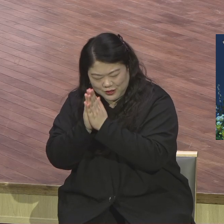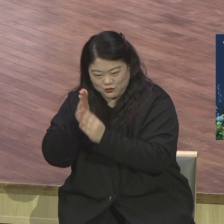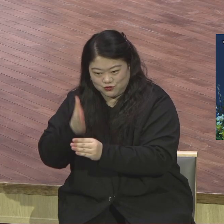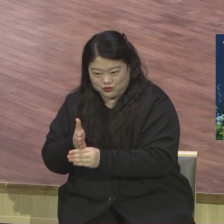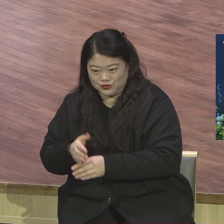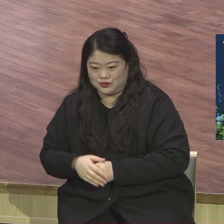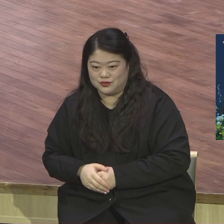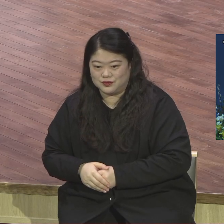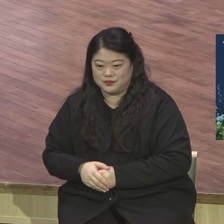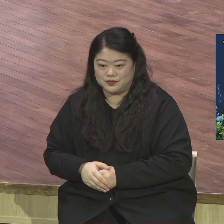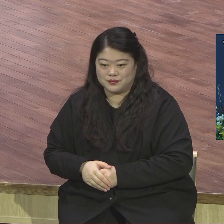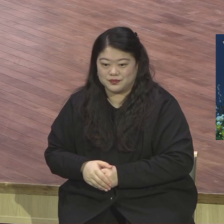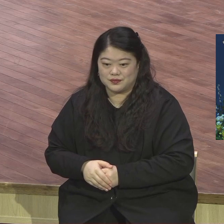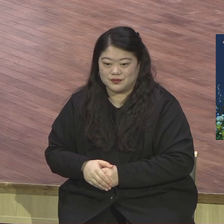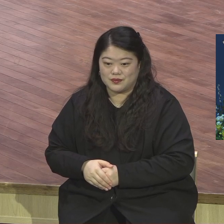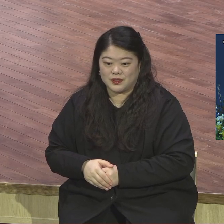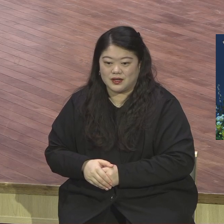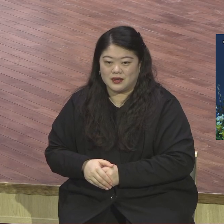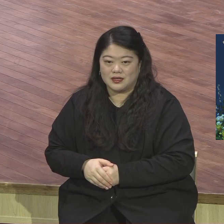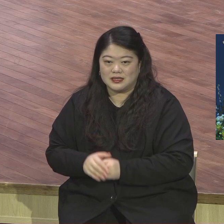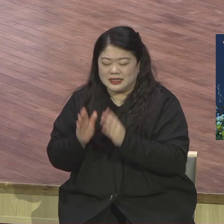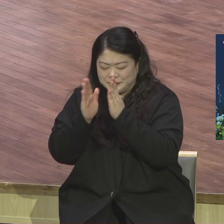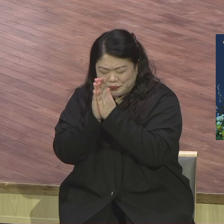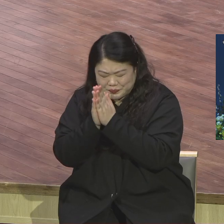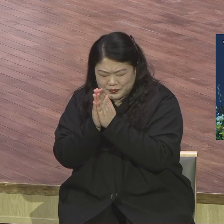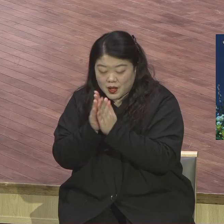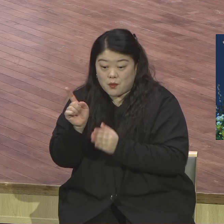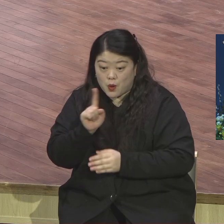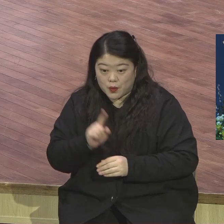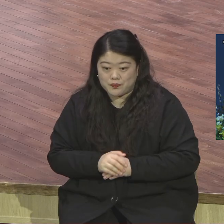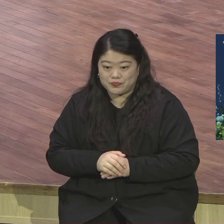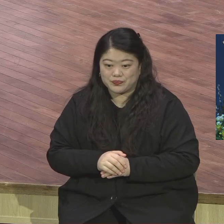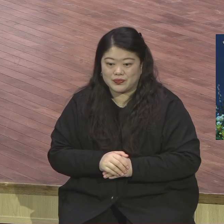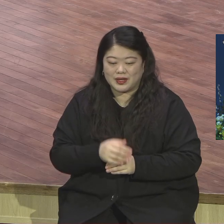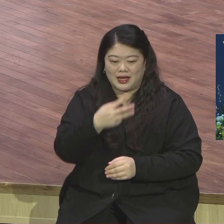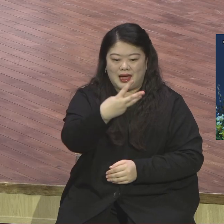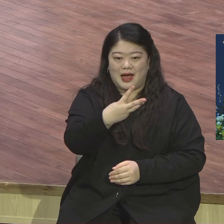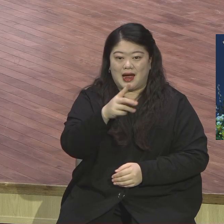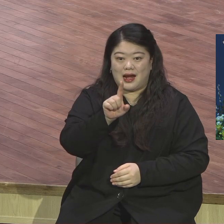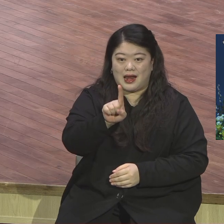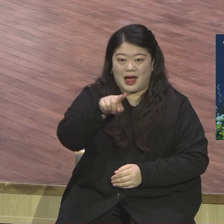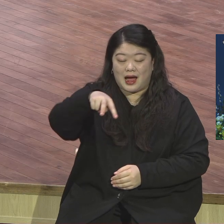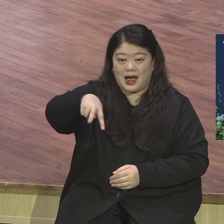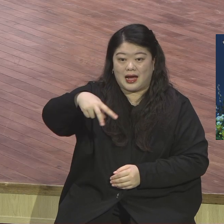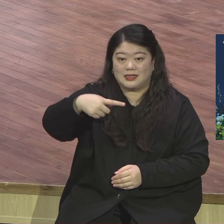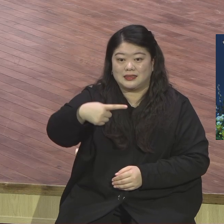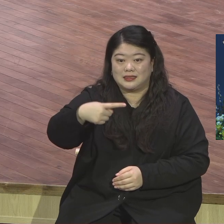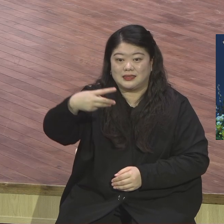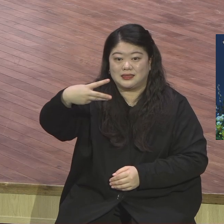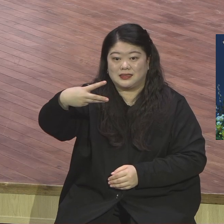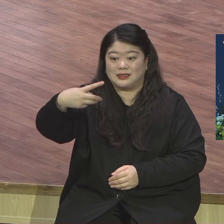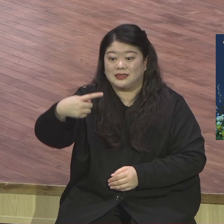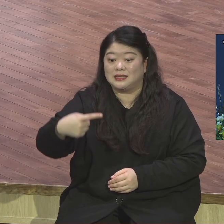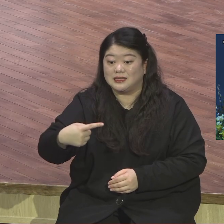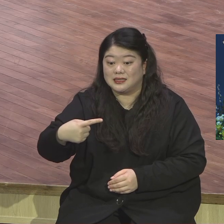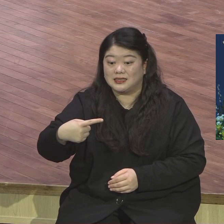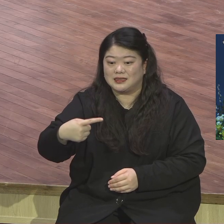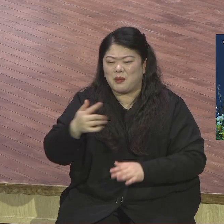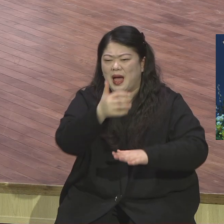캐치프레이즈가 뭐냐? 라스트 천위의 당의 서기 장로님하고 또 우리 헌당위원회가 먼저